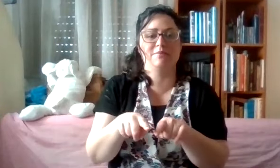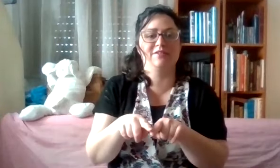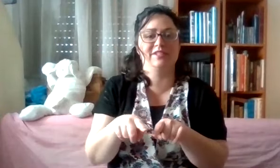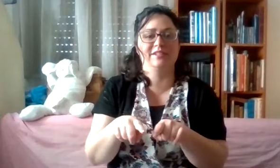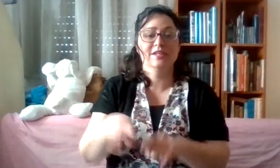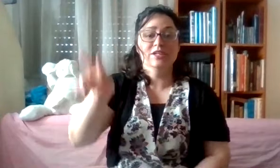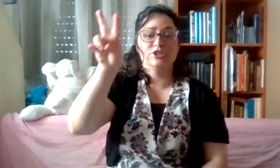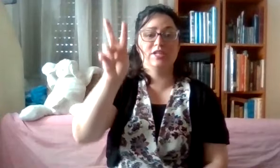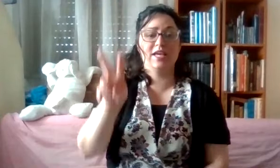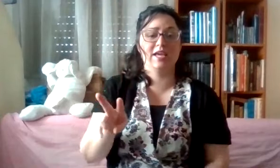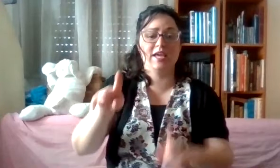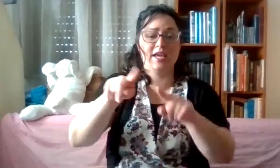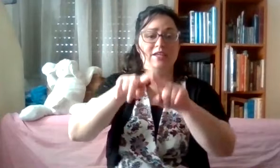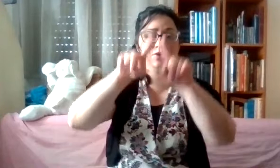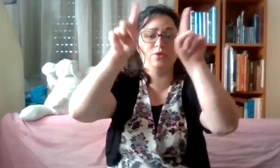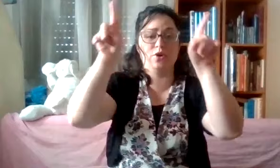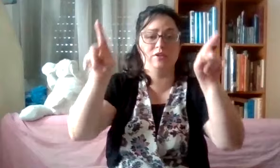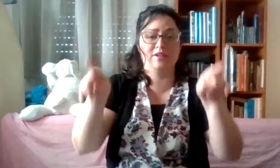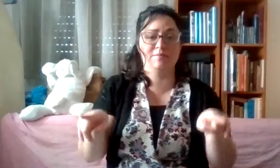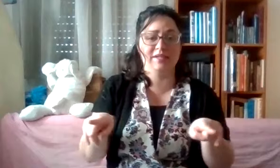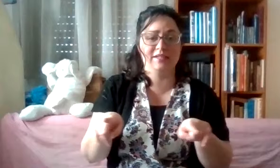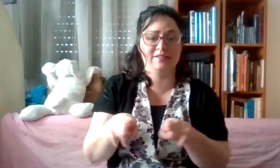באוויר. שני לוחות הברית.